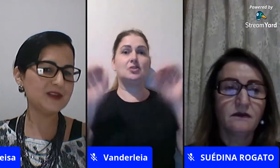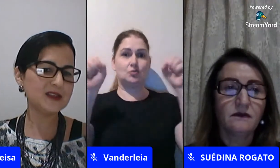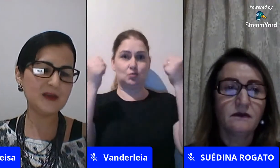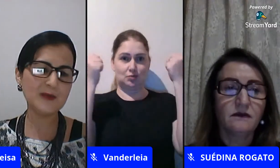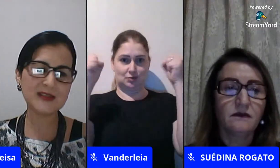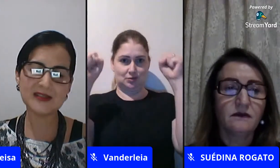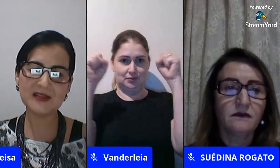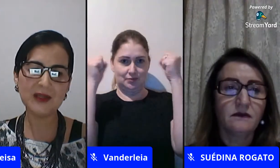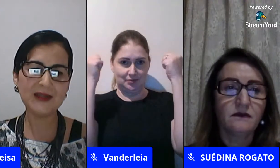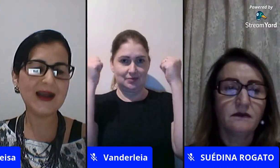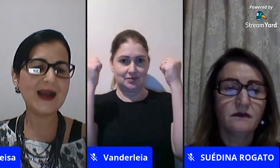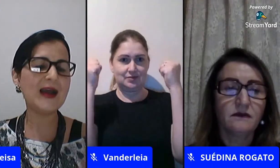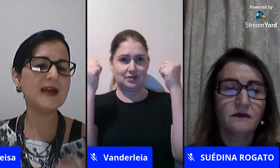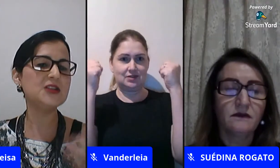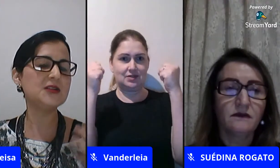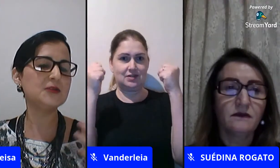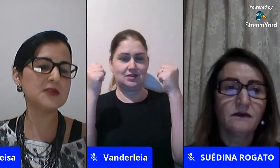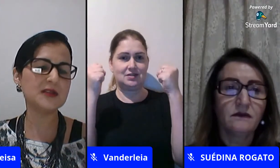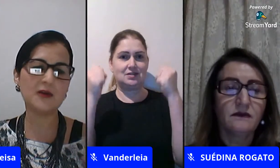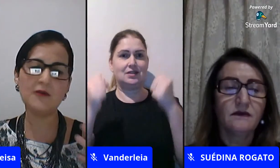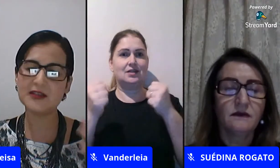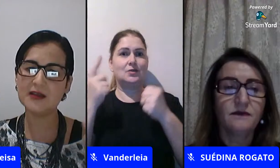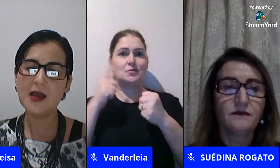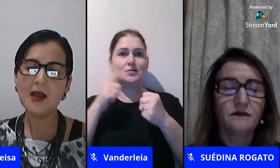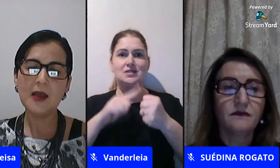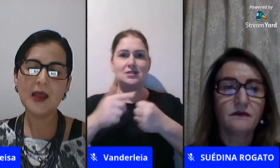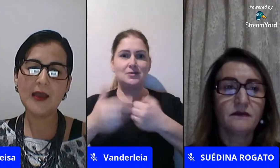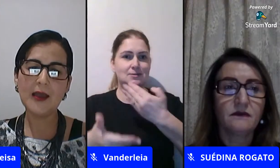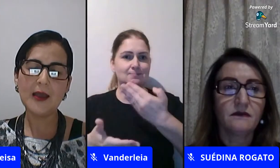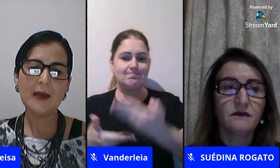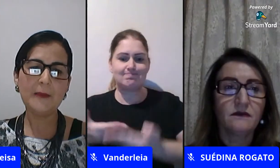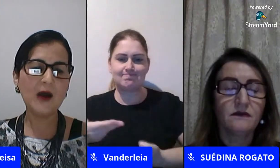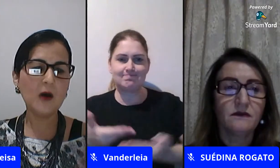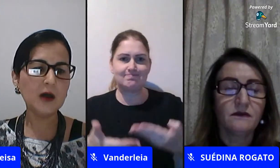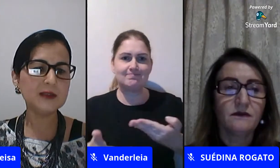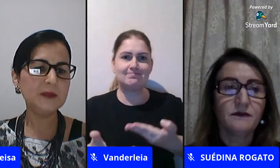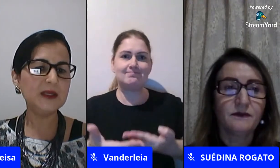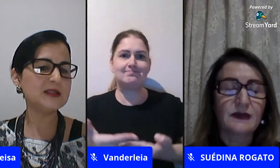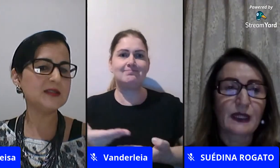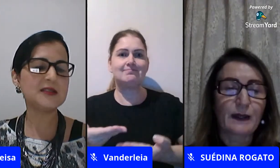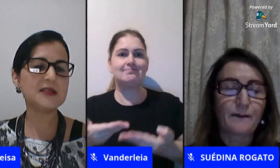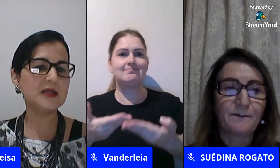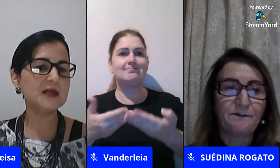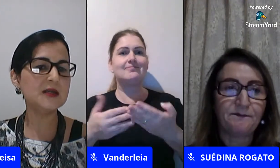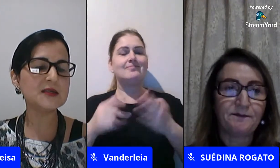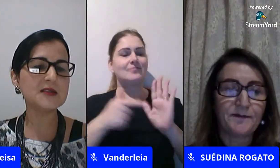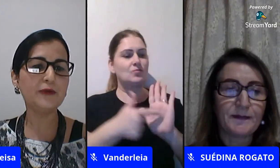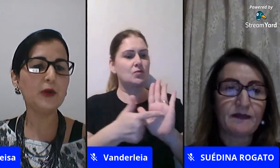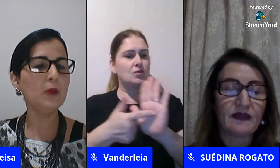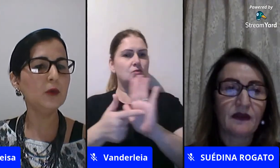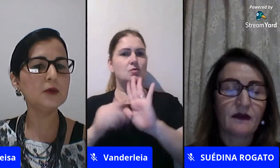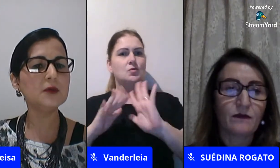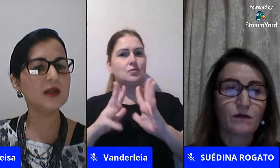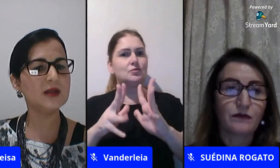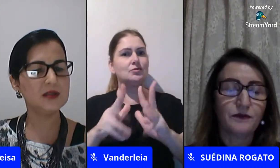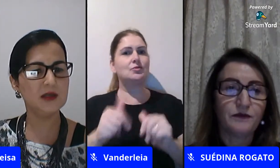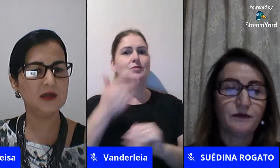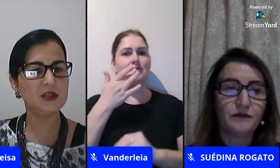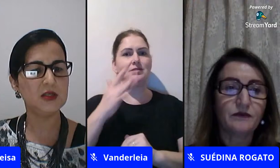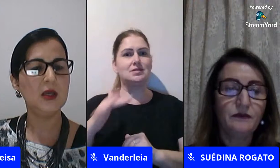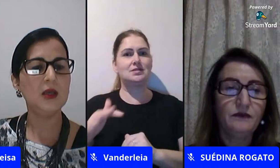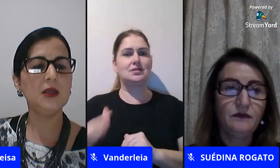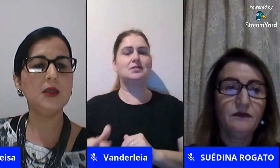ela teve assim uma acessibilidade trouxe a conversa é pra roda mesmo entre as crianças e foi muito